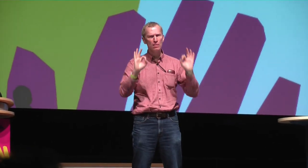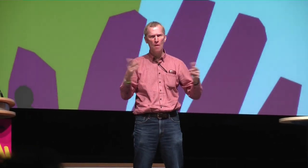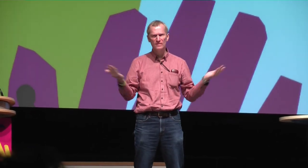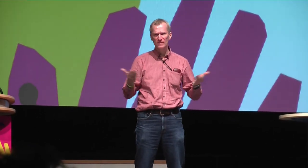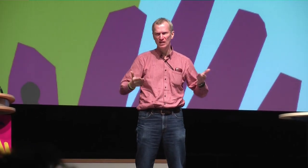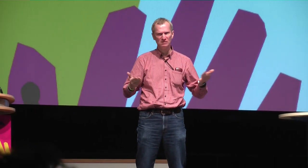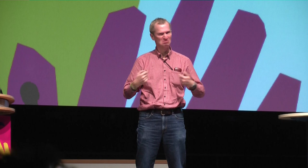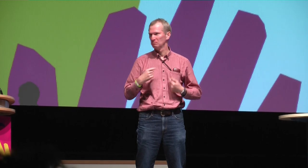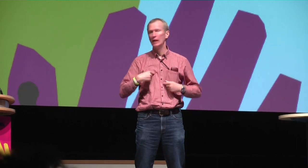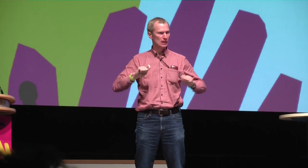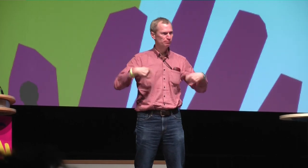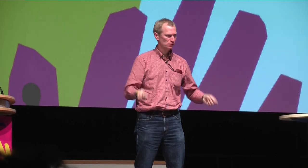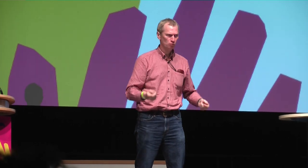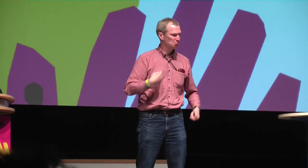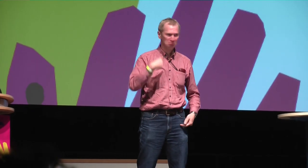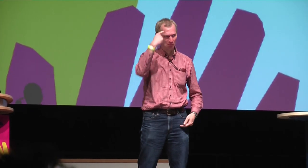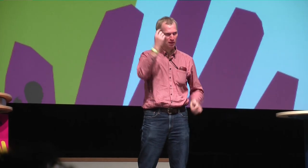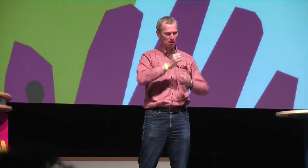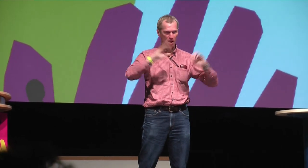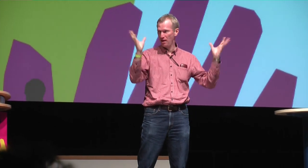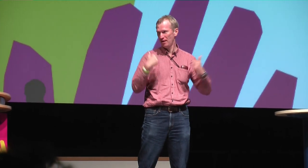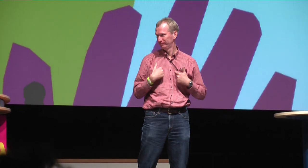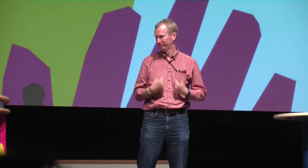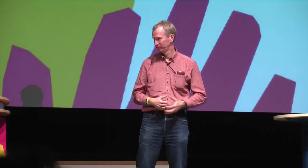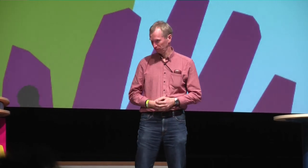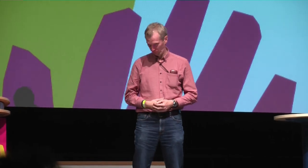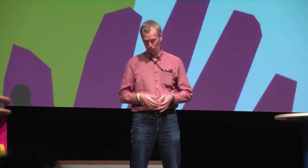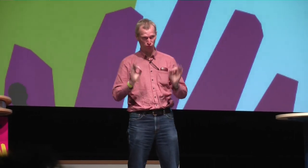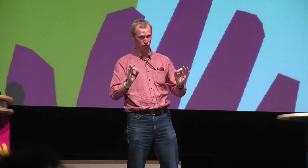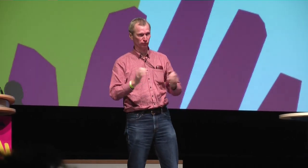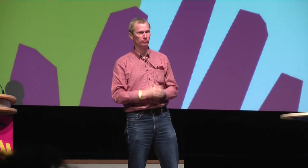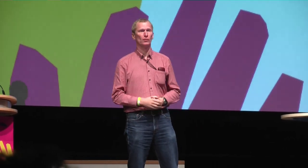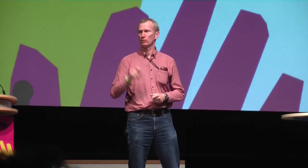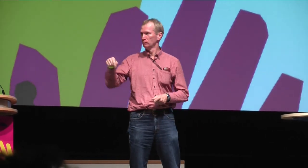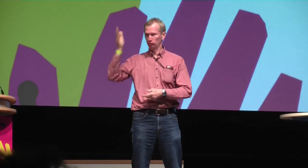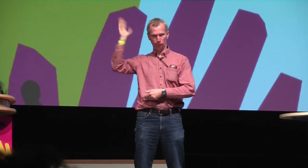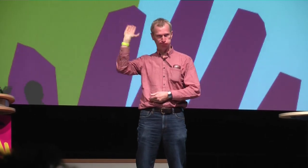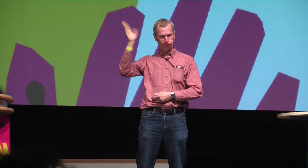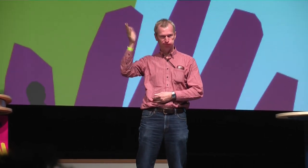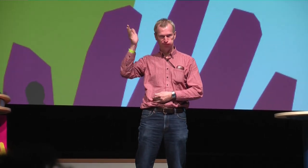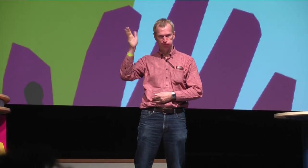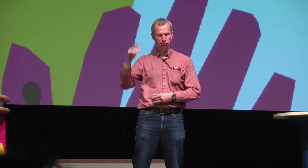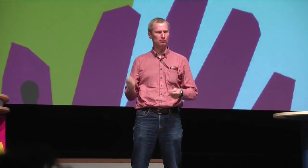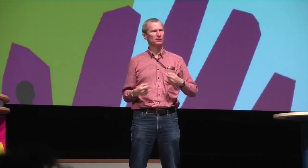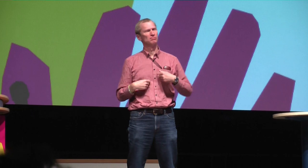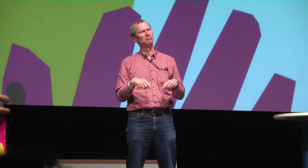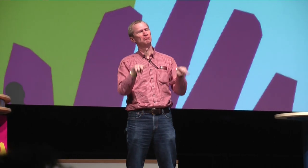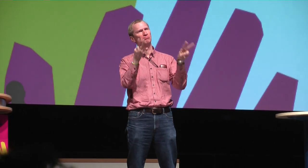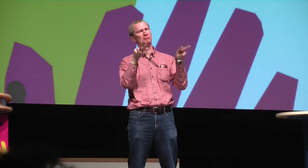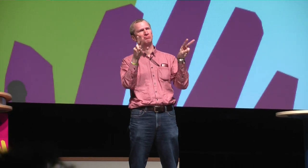Also, vor deinem Vortrag, muss ich ganz ehrlich sagen, hatte ich keine Vorstellung davon, was Diversity-Denken eigentlich bedeutet.